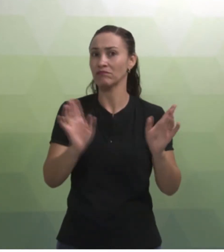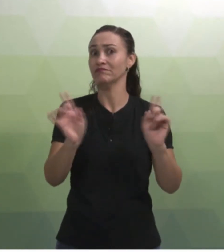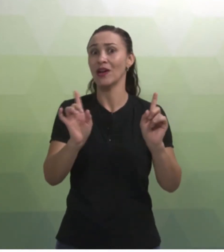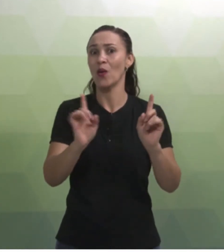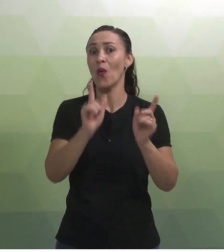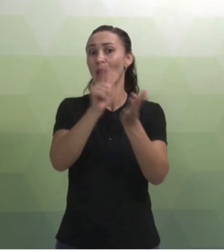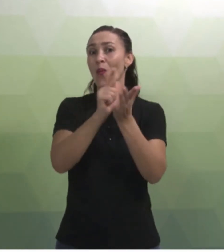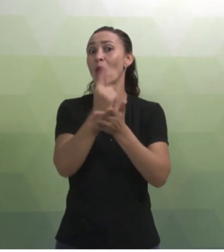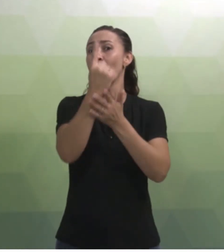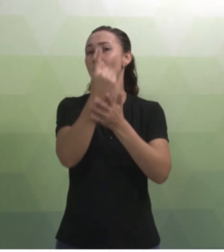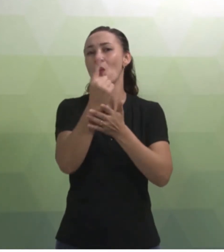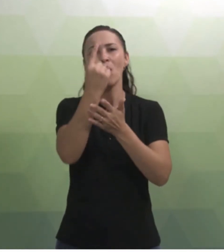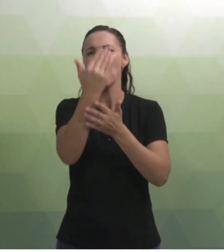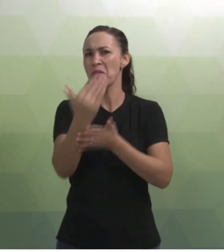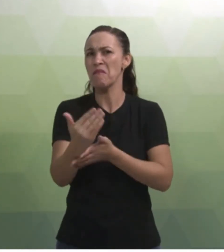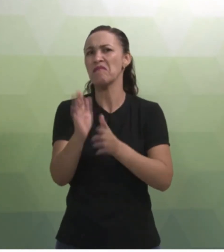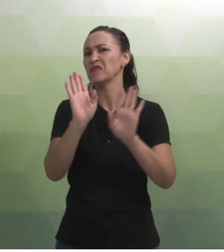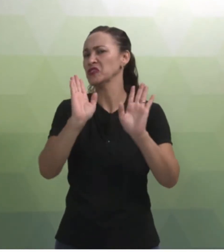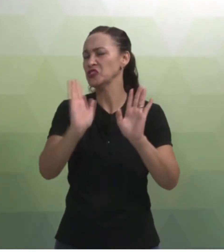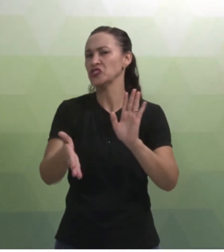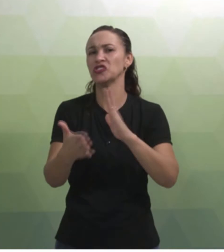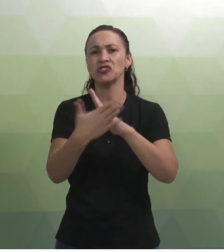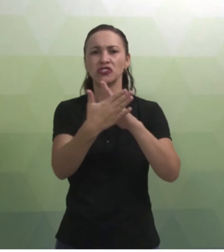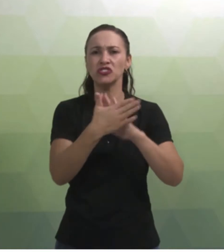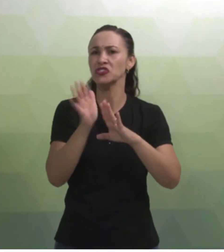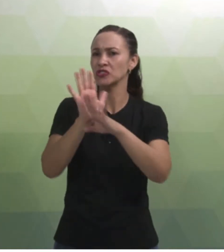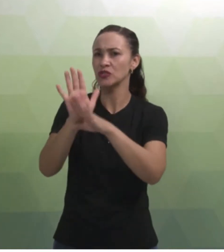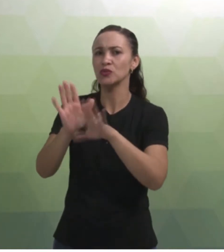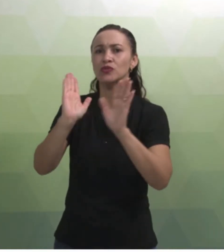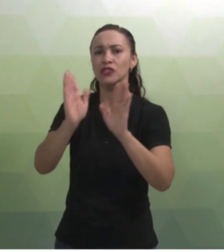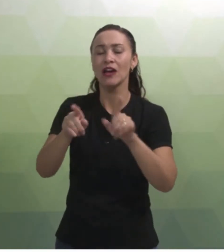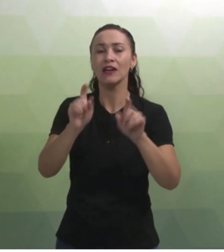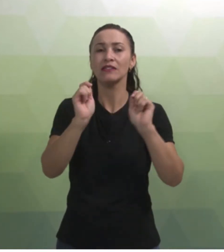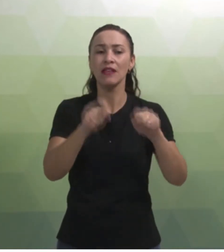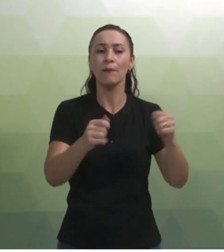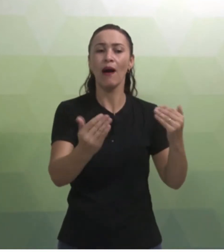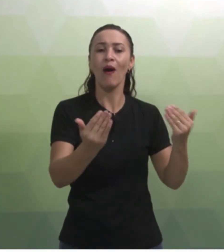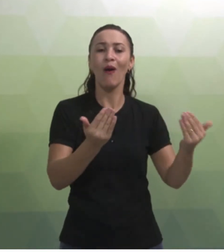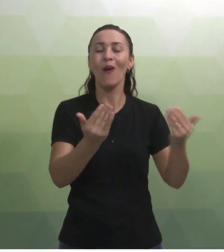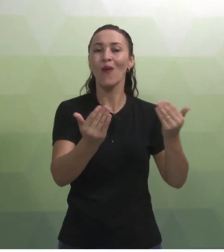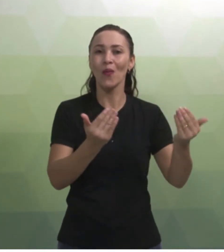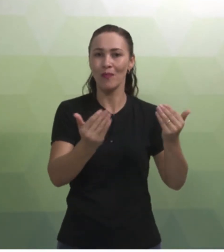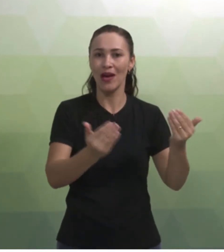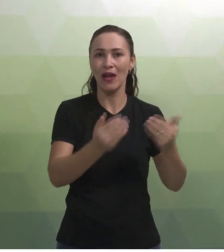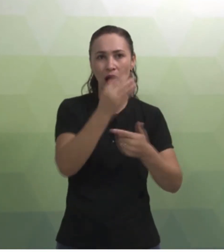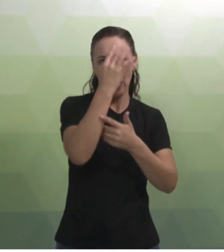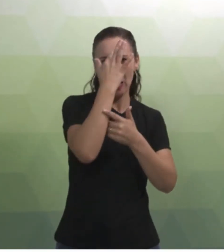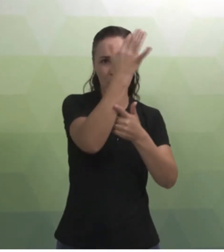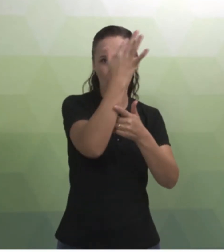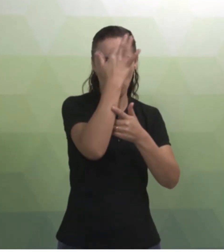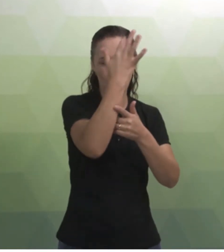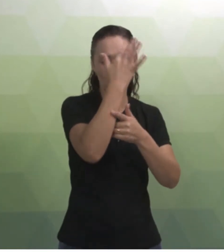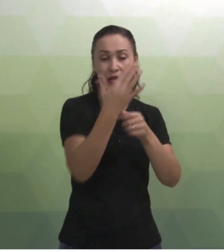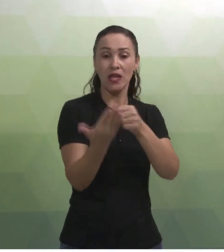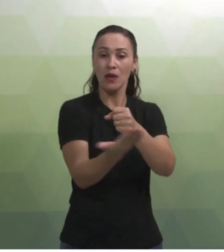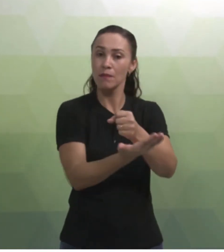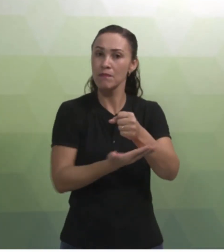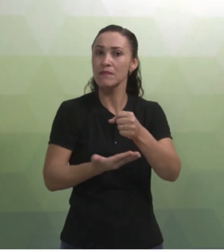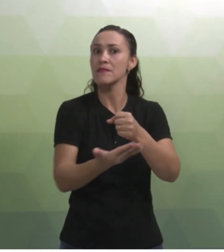nos ajudar, porque você vai poder fazer esse paralelo, você vai ter um embasamento, vai ter uma teoria. Quem são